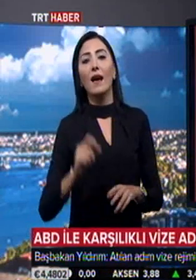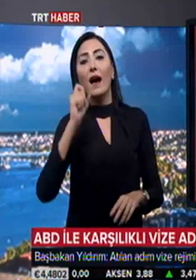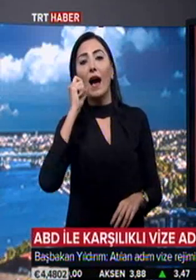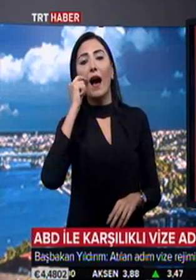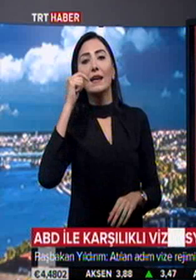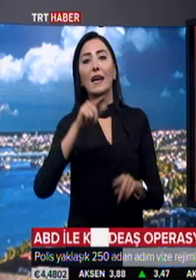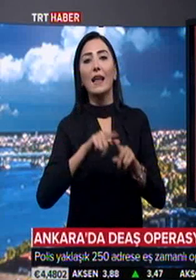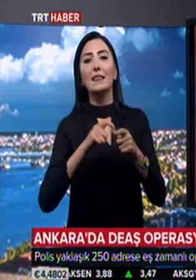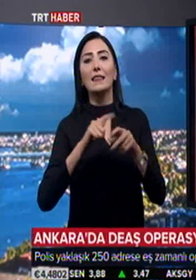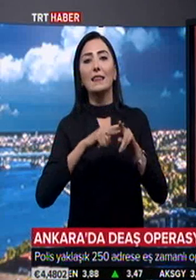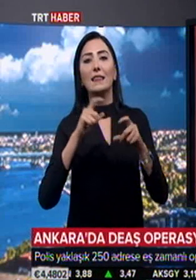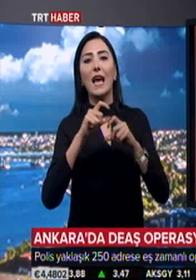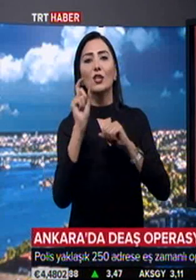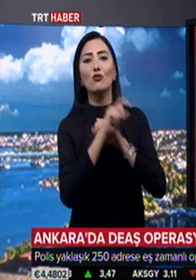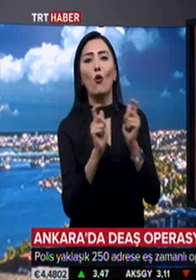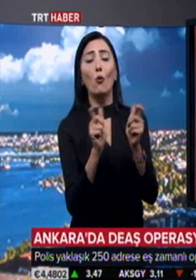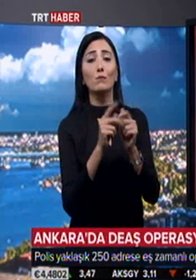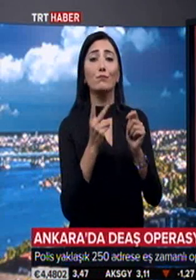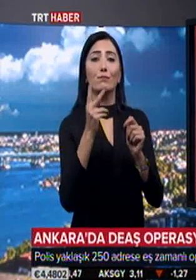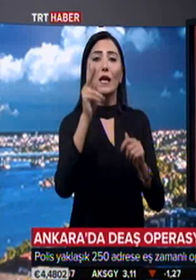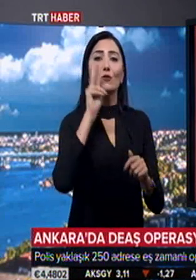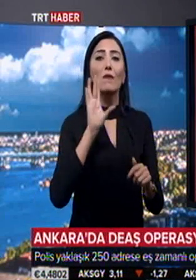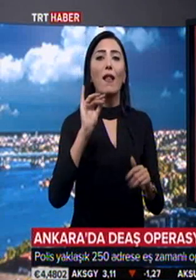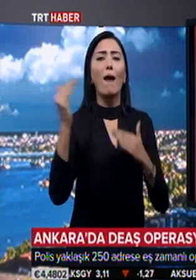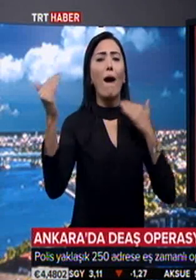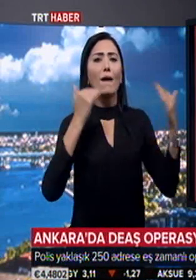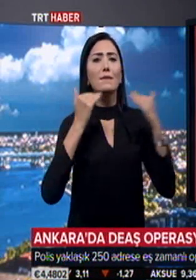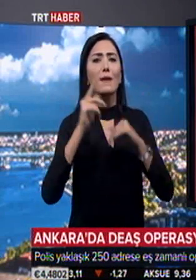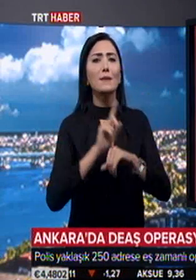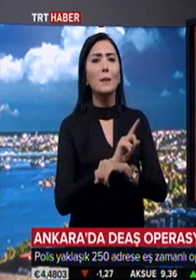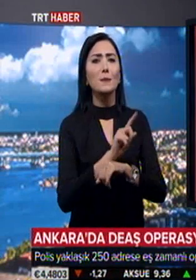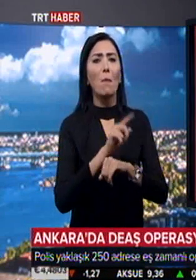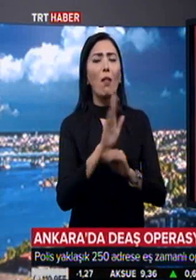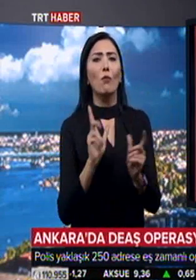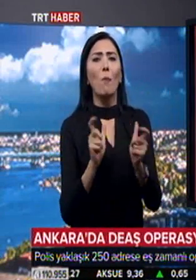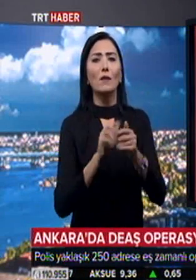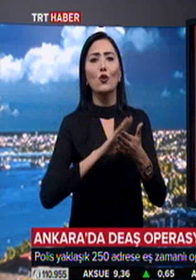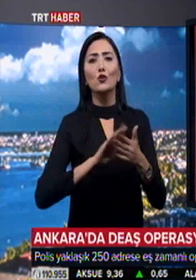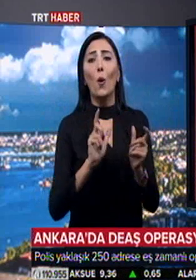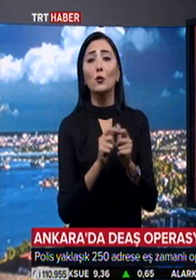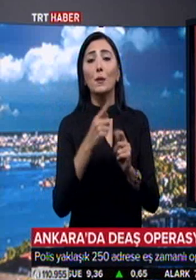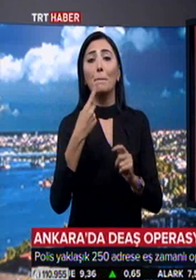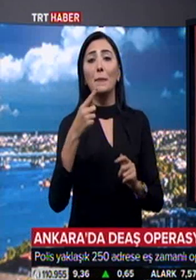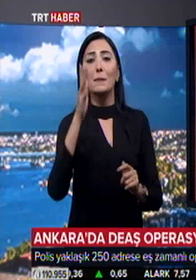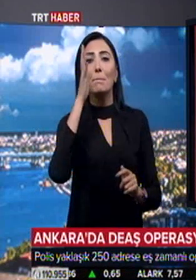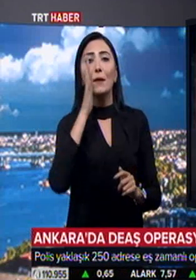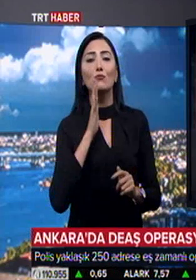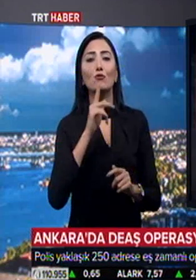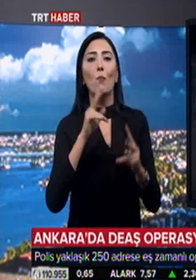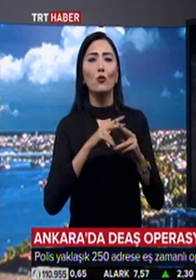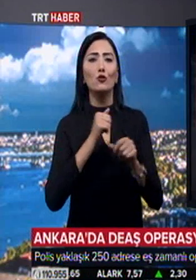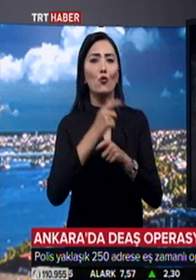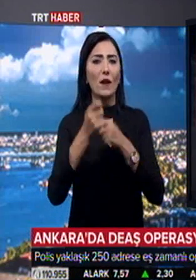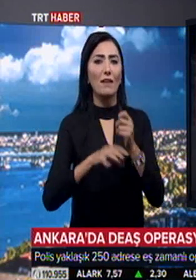Ankara'da DH terör örgütüne yönelik 250 adrese eş zamanlı operasyon düzenlendi. Operasyonda 1500 polis görev aldı.